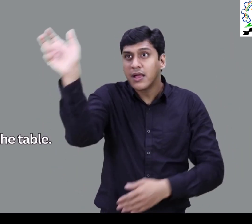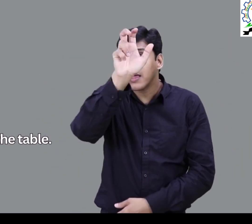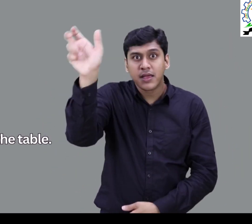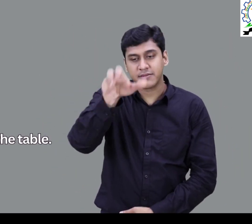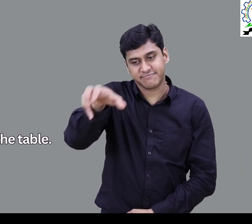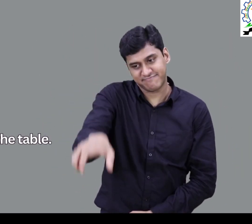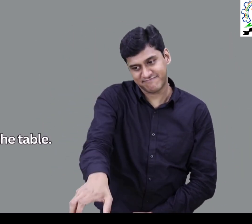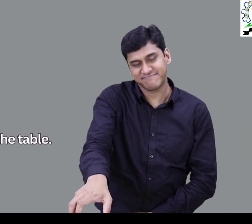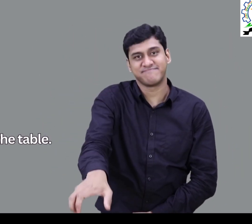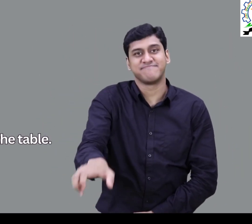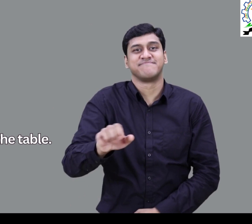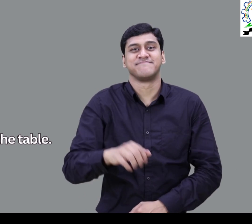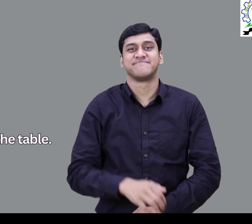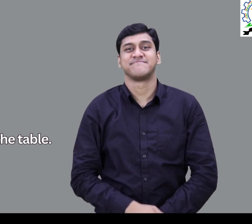Duster Table पर रखा है